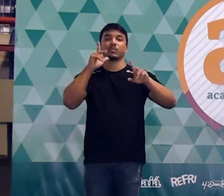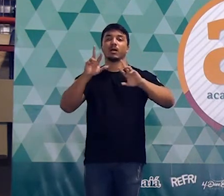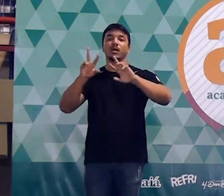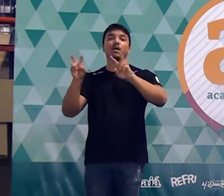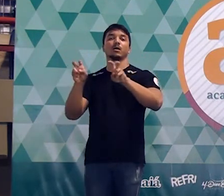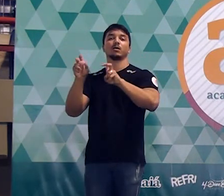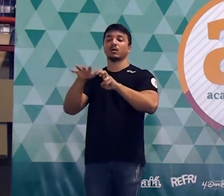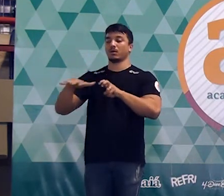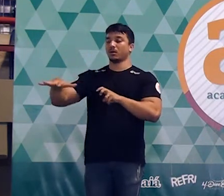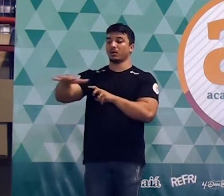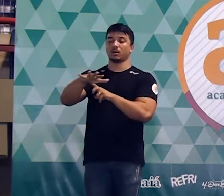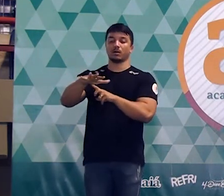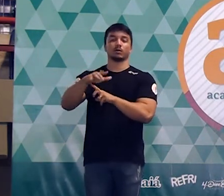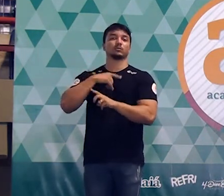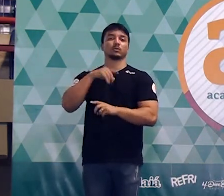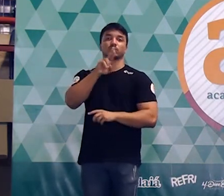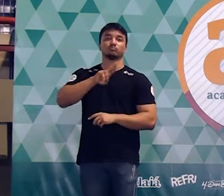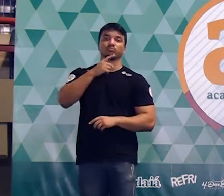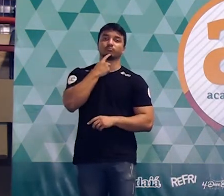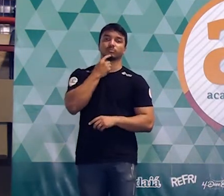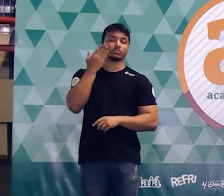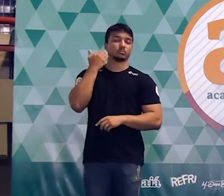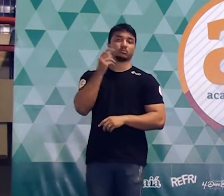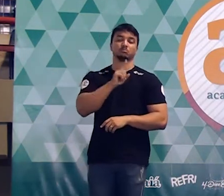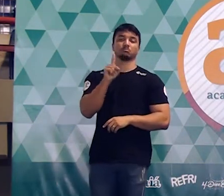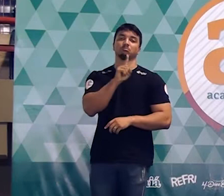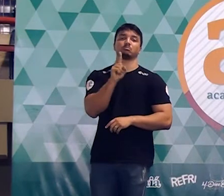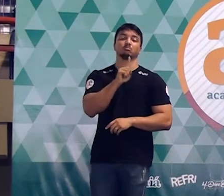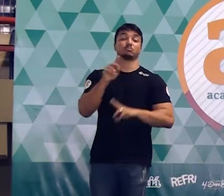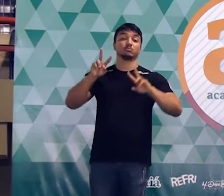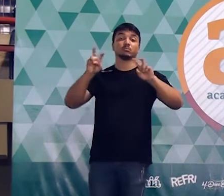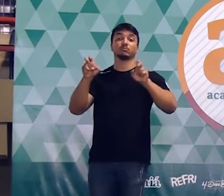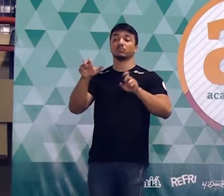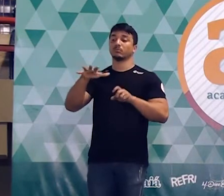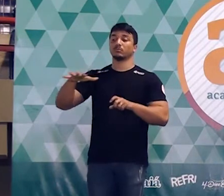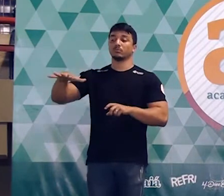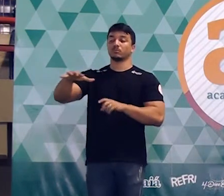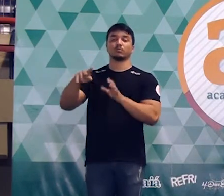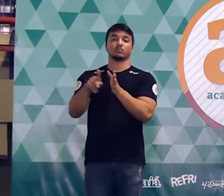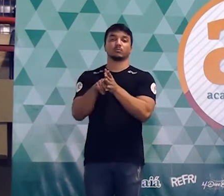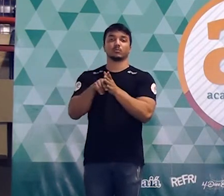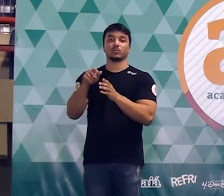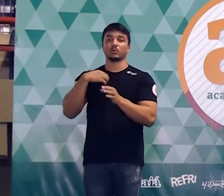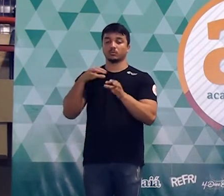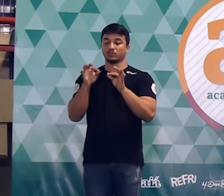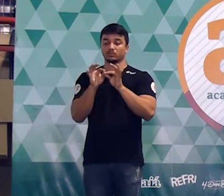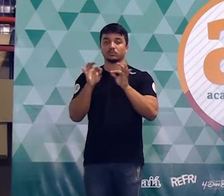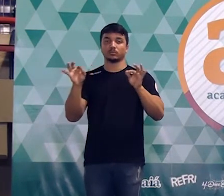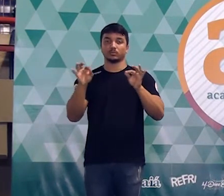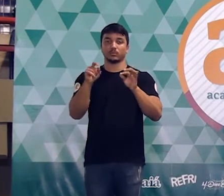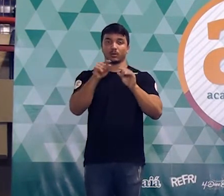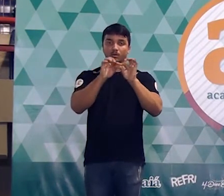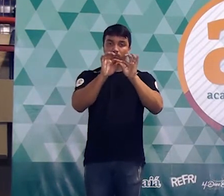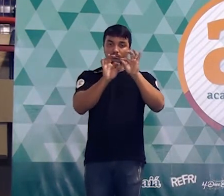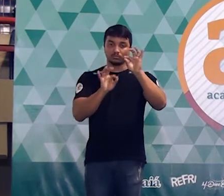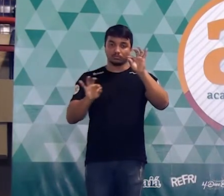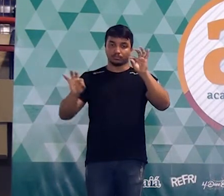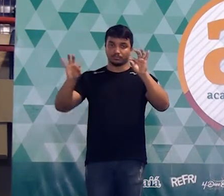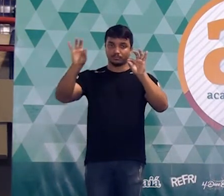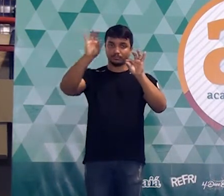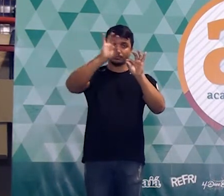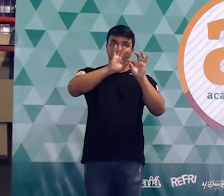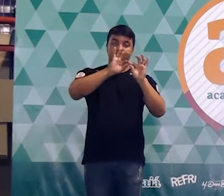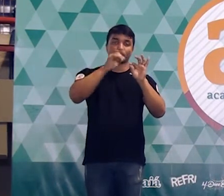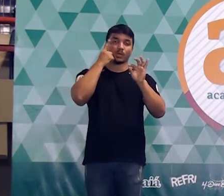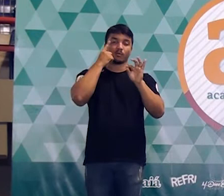um tipo de área que a gente não estava trabalhando anteriormente, que são as partes da circunferência do círculo. Tá? Então,